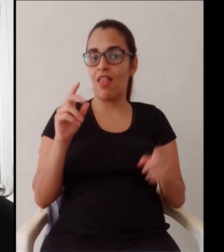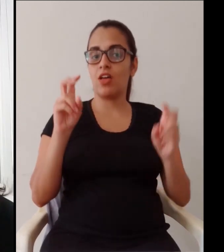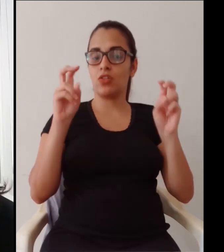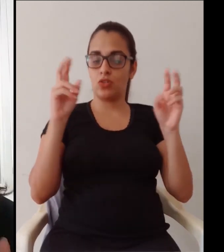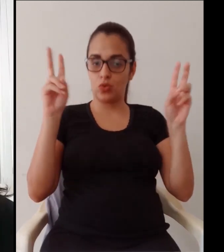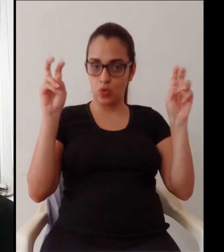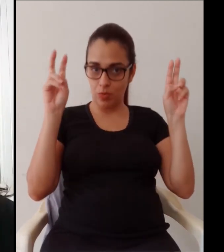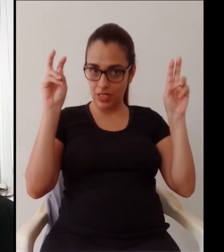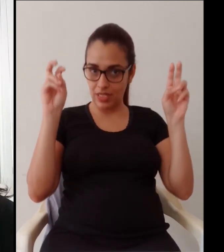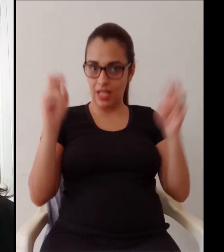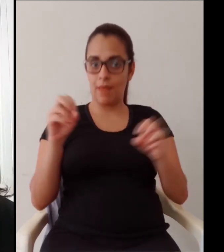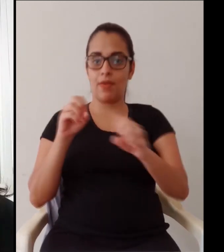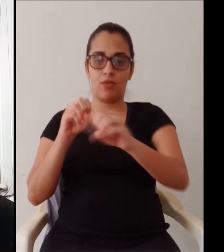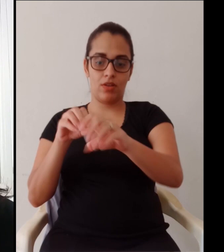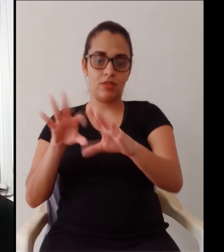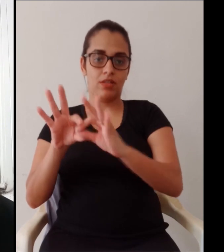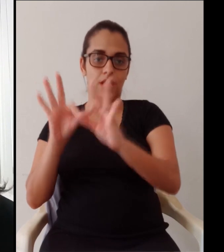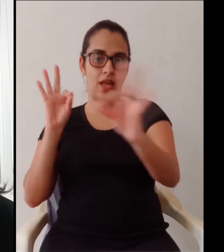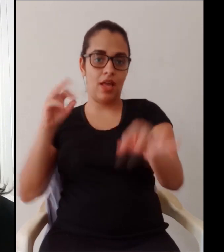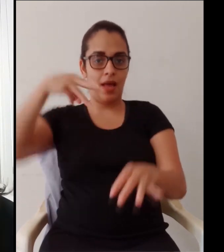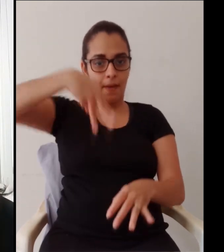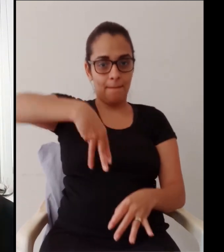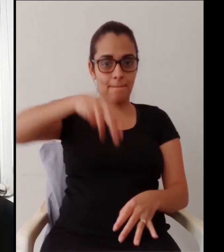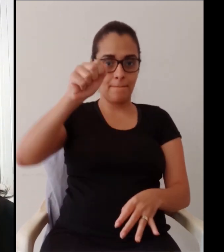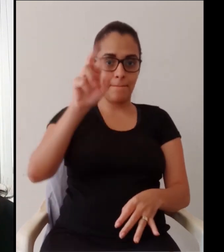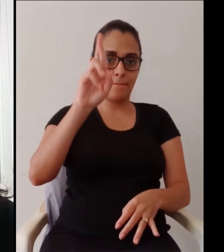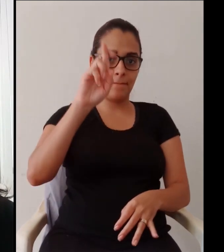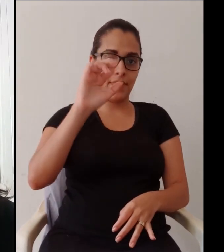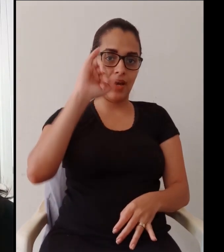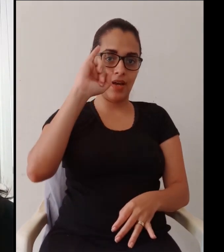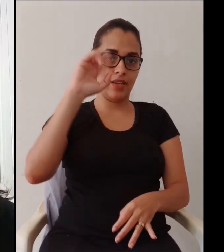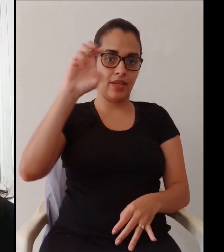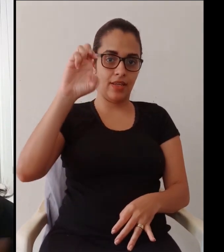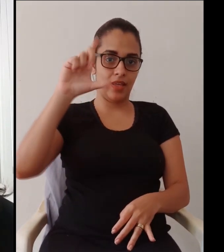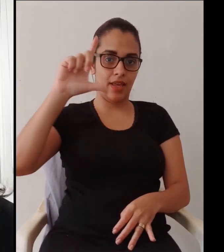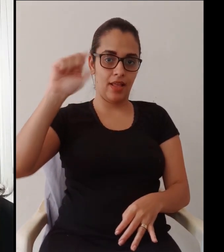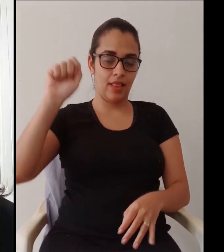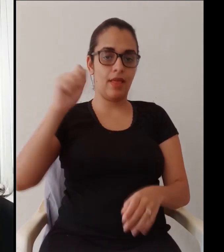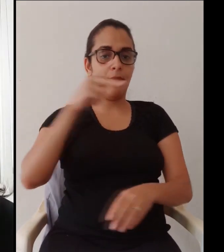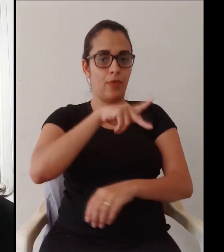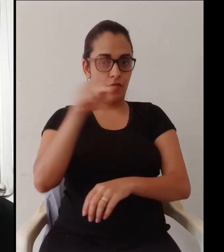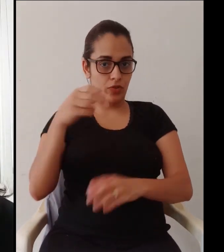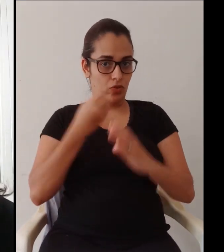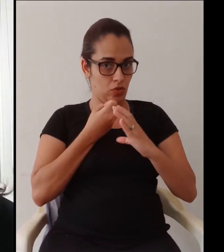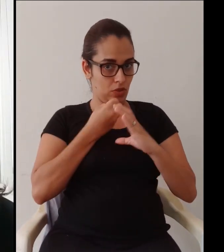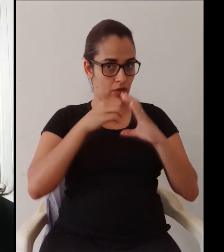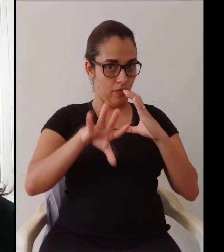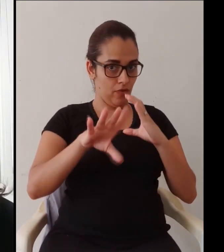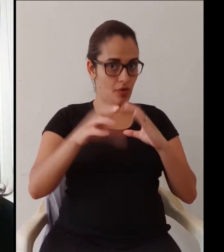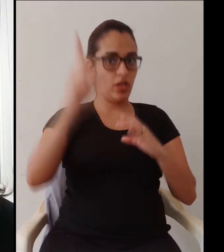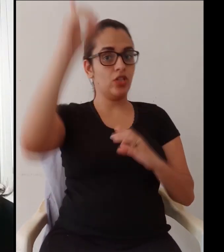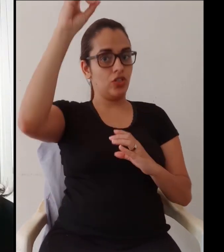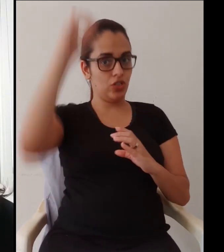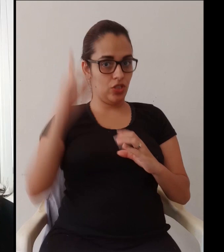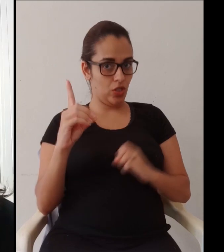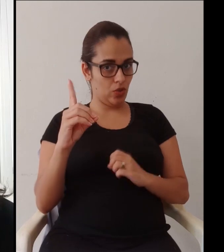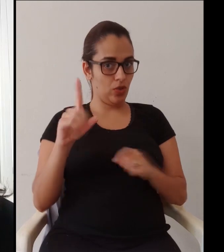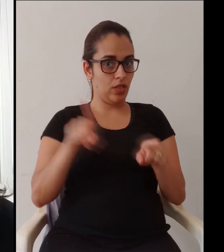trabalho com EAD há mais de 20 anos. E temos uma convidada muito especial para falar com a gente hoje sobre a